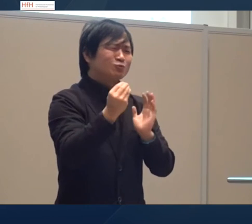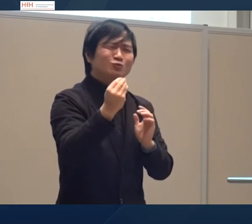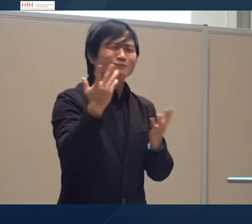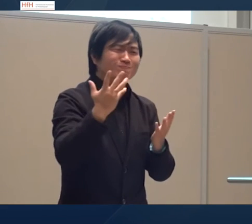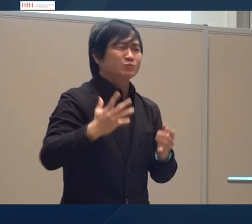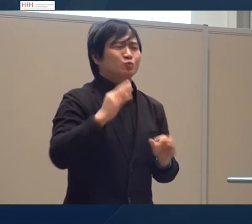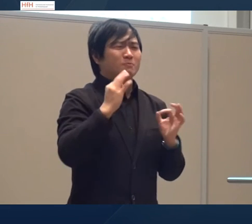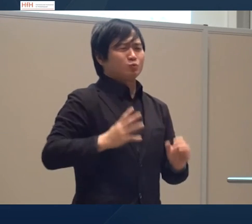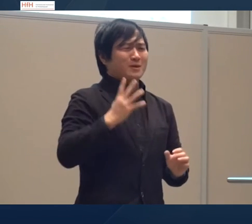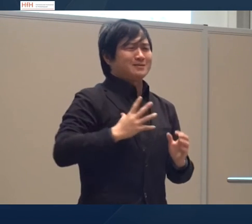Identifizierung